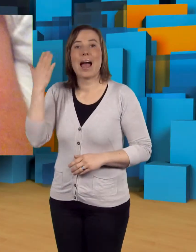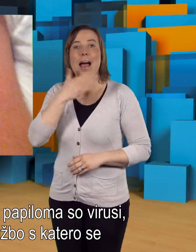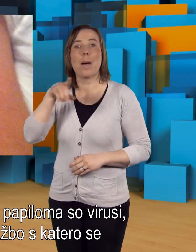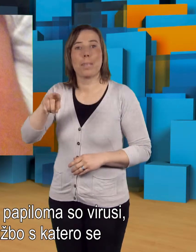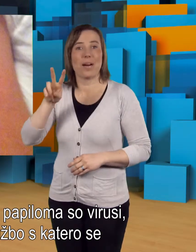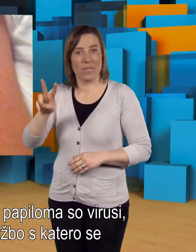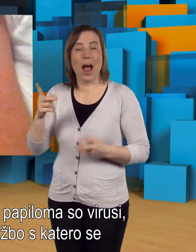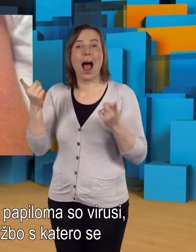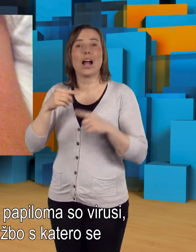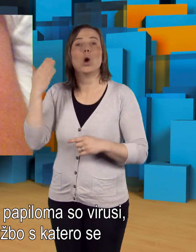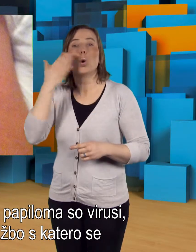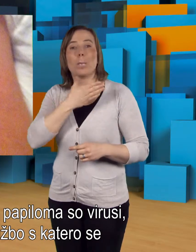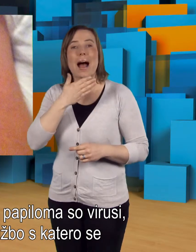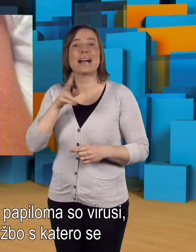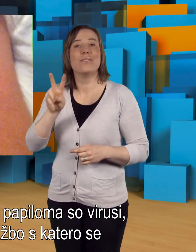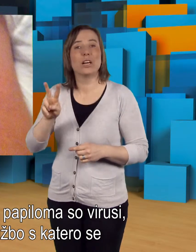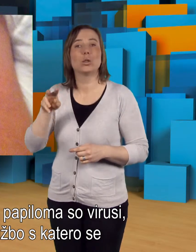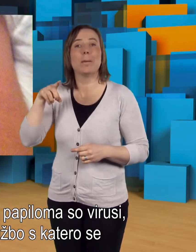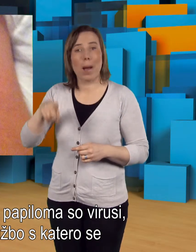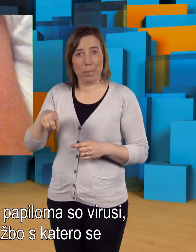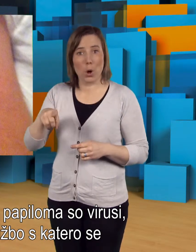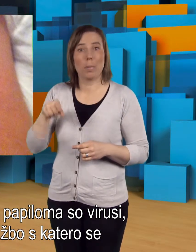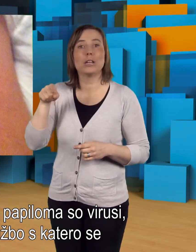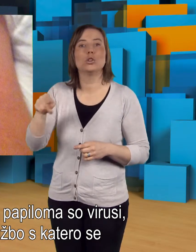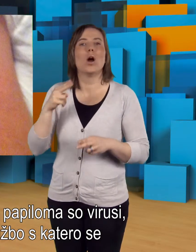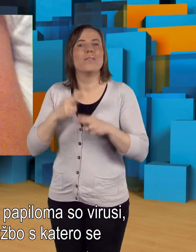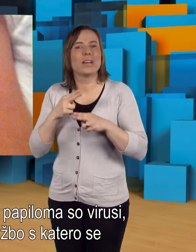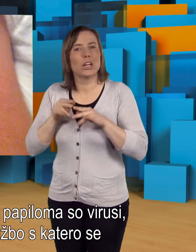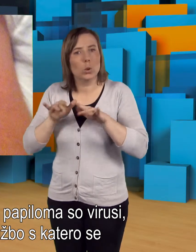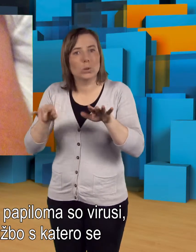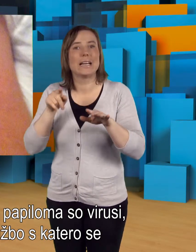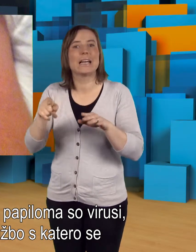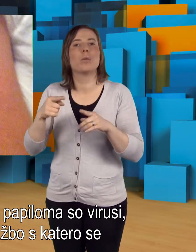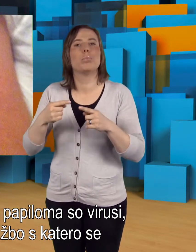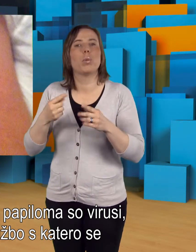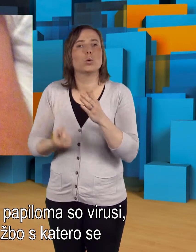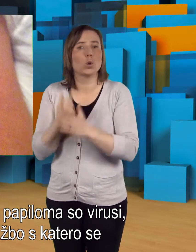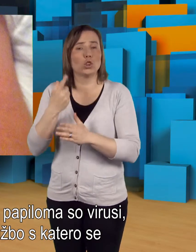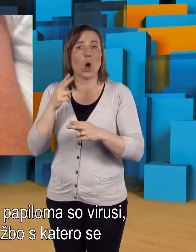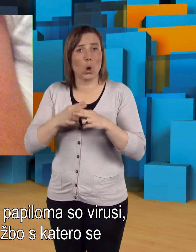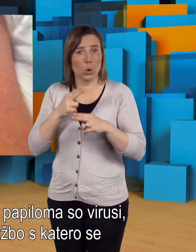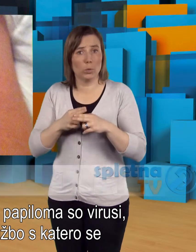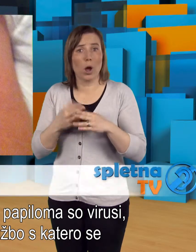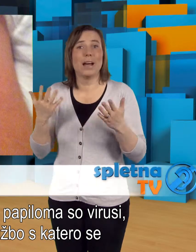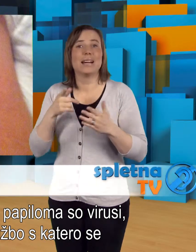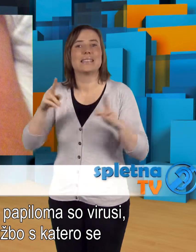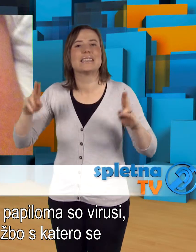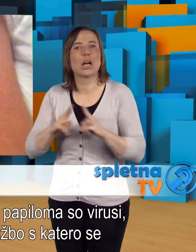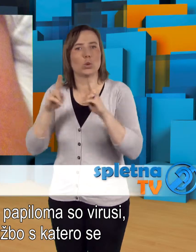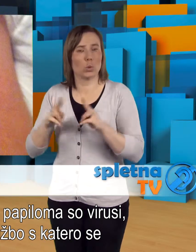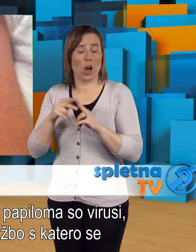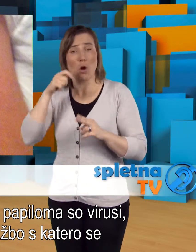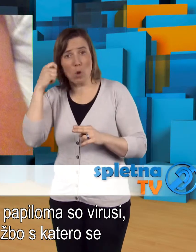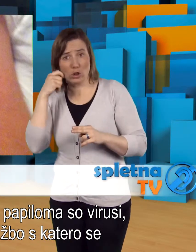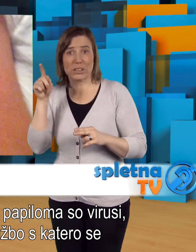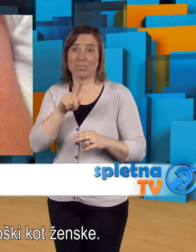HPEV HPV ali homani virus papiloma so virusi, ki povzročajo okužbo, s katero se srečujejo tako moški kot